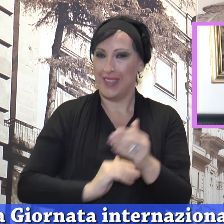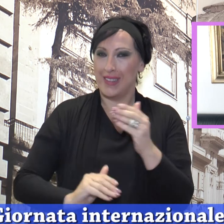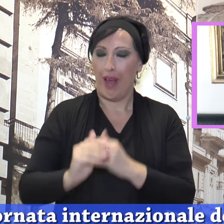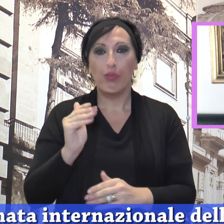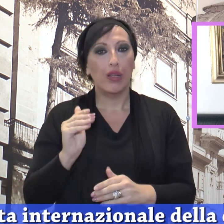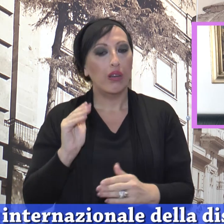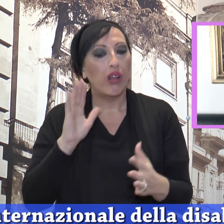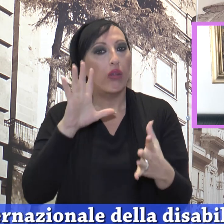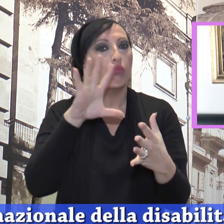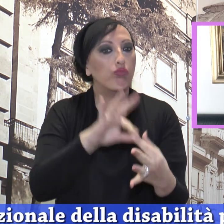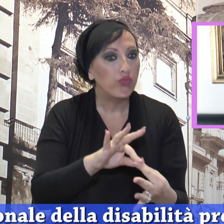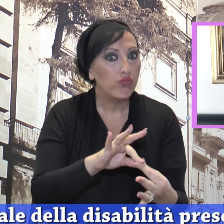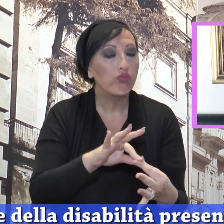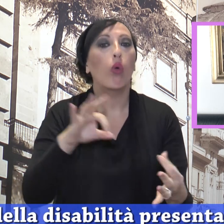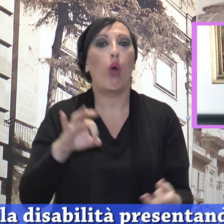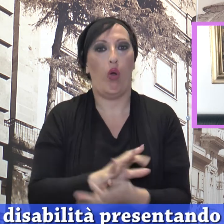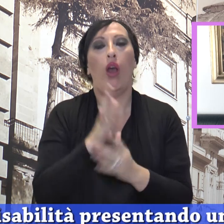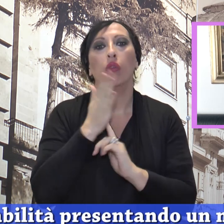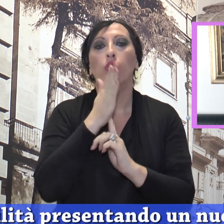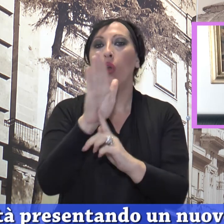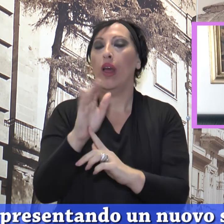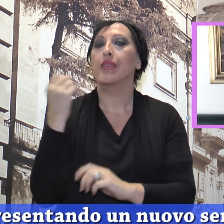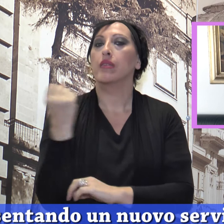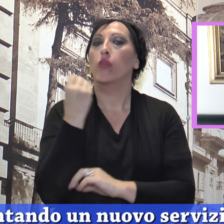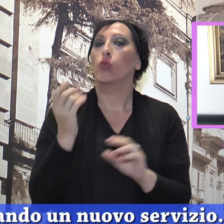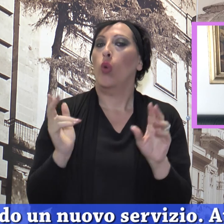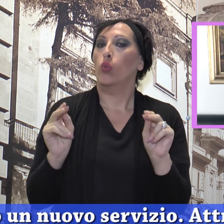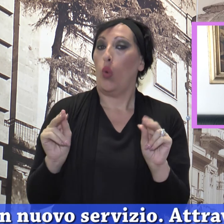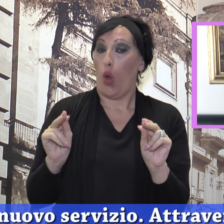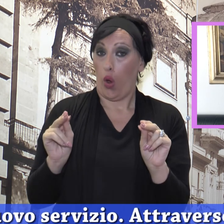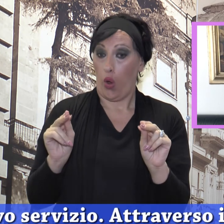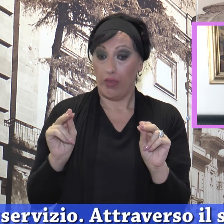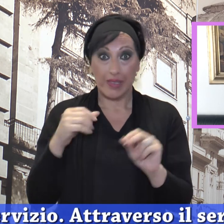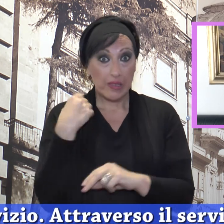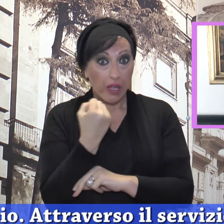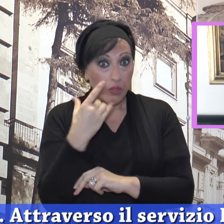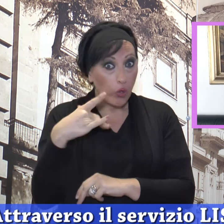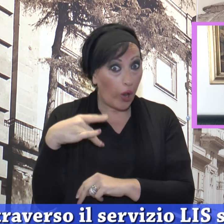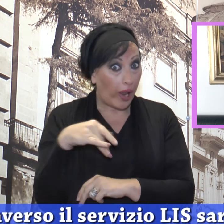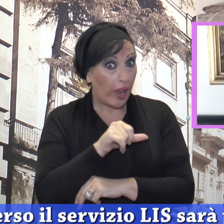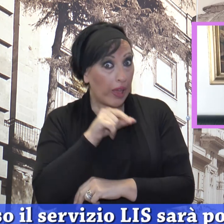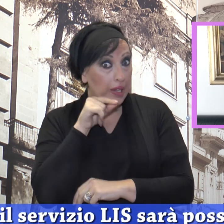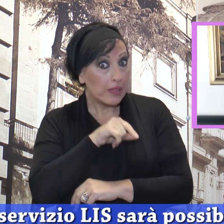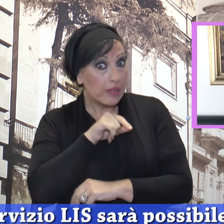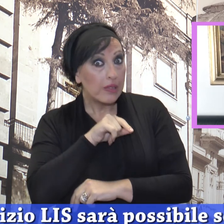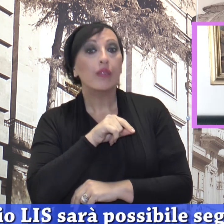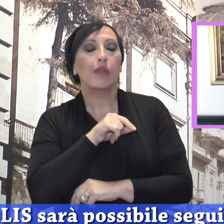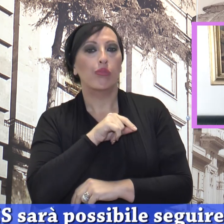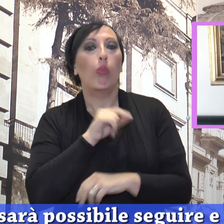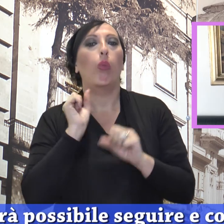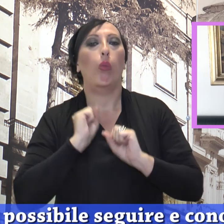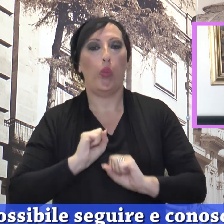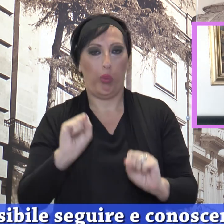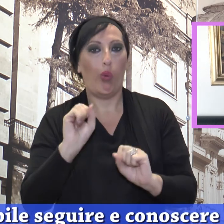presentando un nuovo servizio. Attraverso il servizio LIS sarà possibile seguire